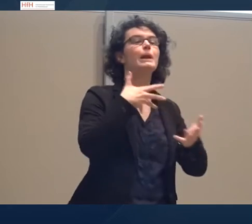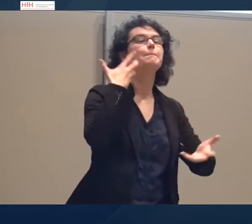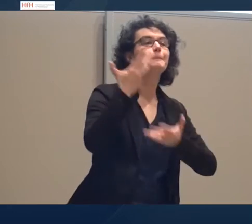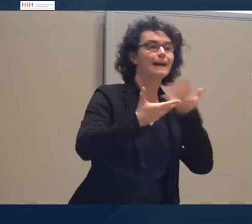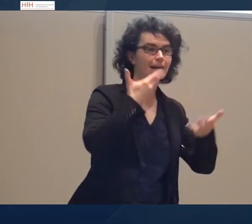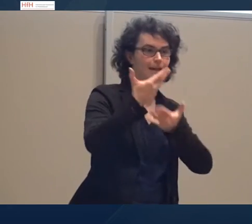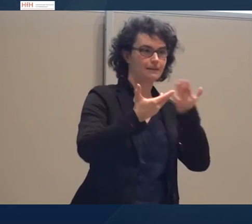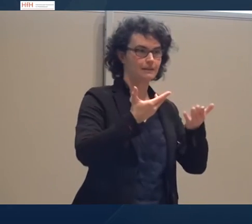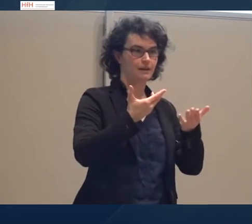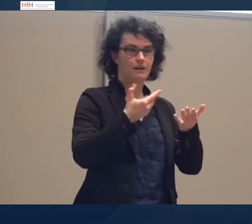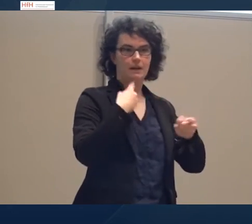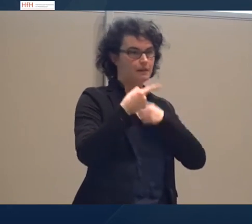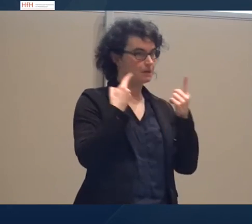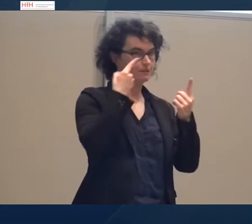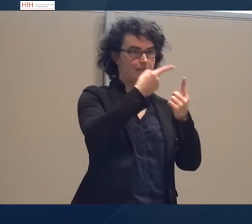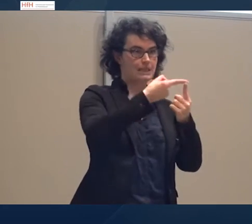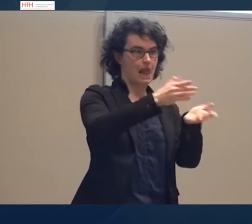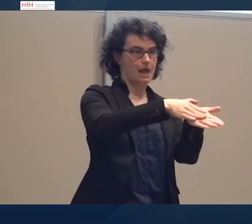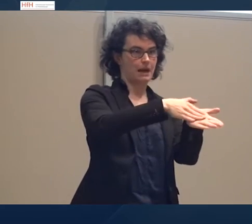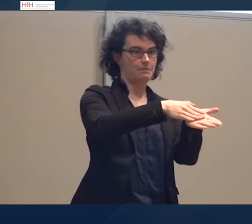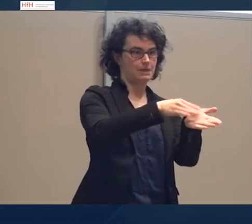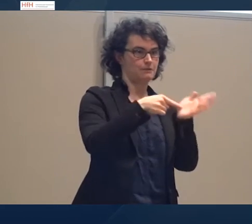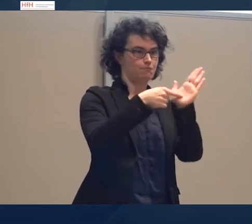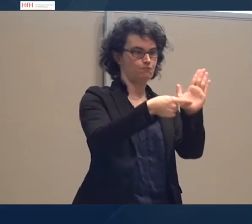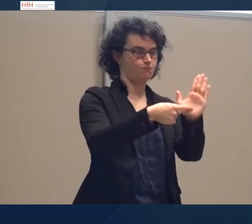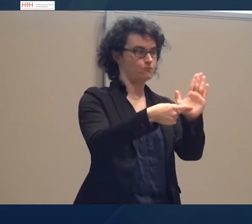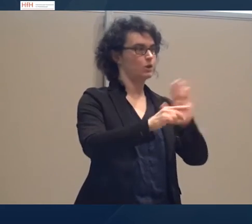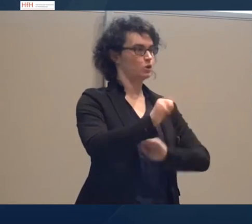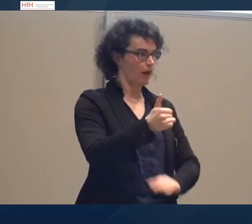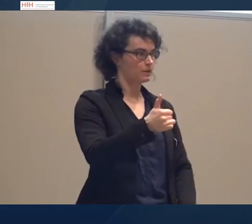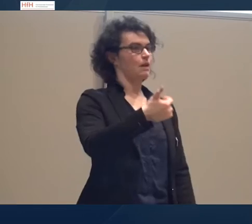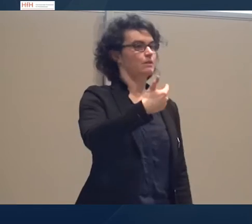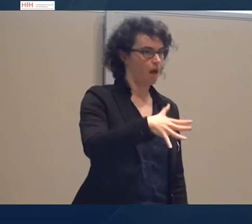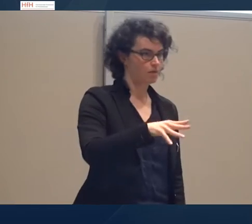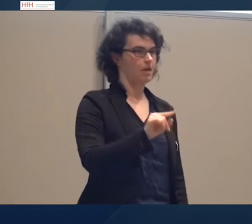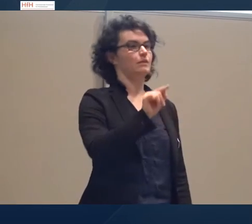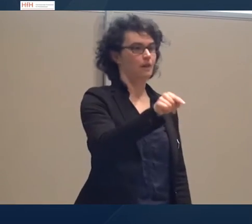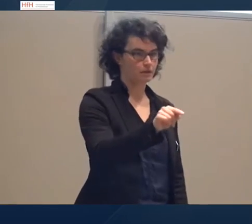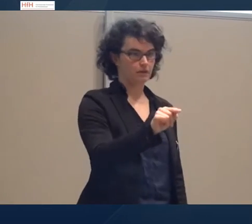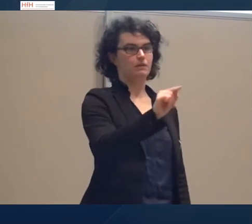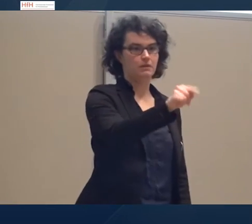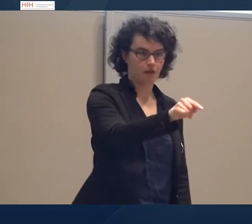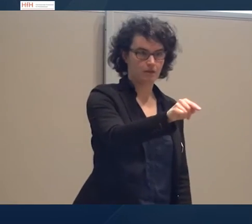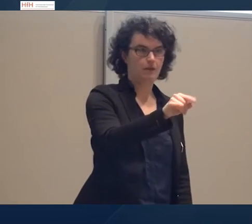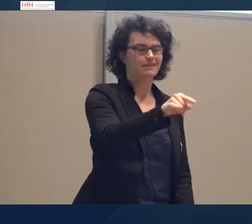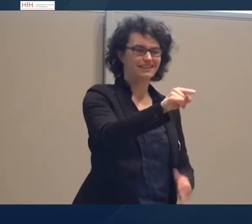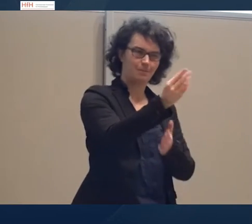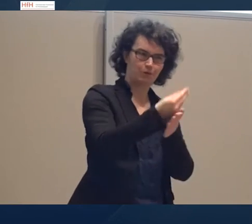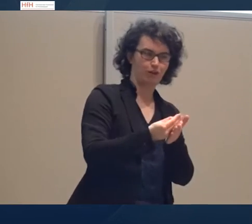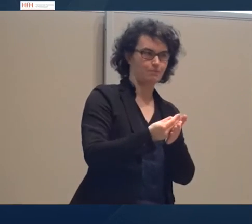ergebnisorientierten temporalen Beziehungen, diese Texte. Das wäre ein Wetterbericht,